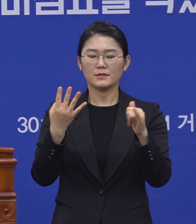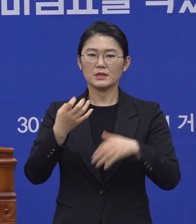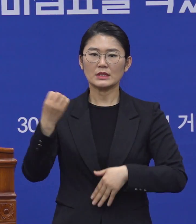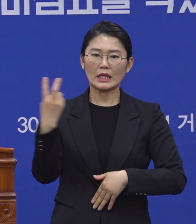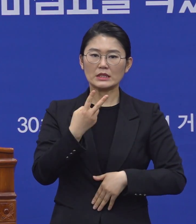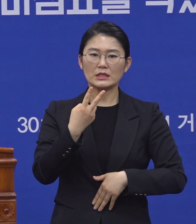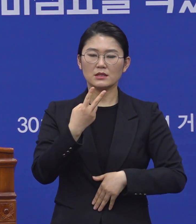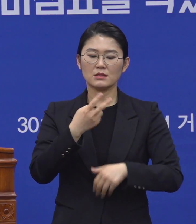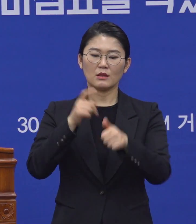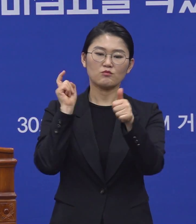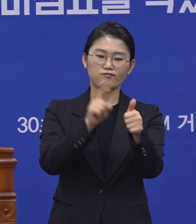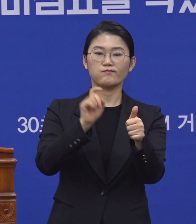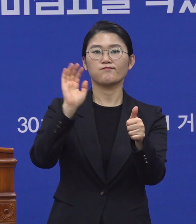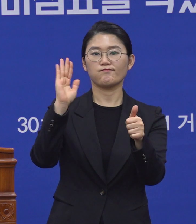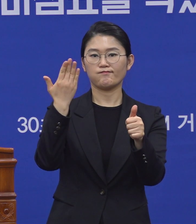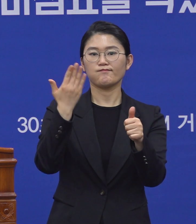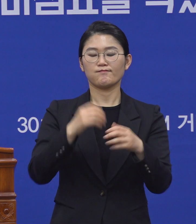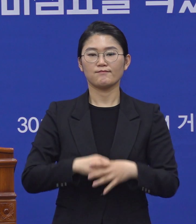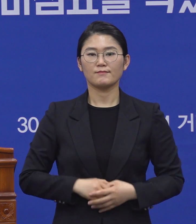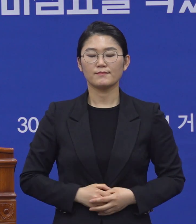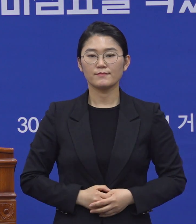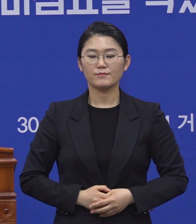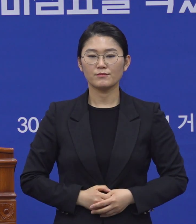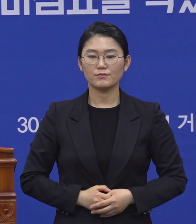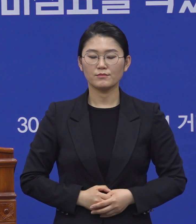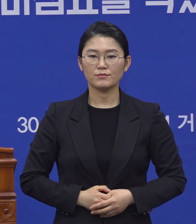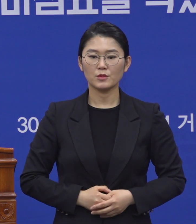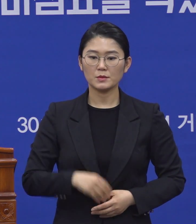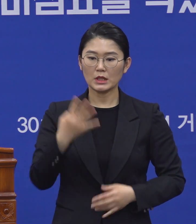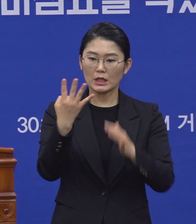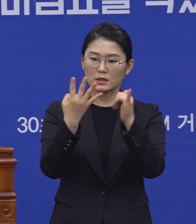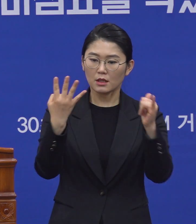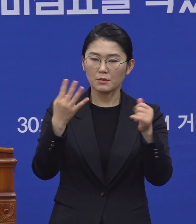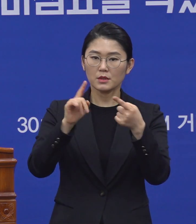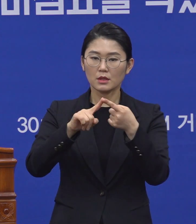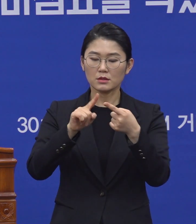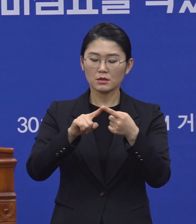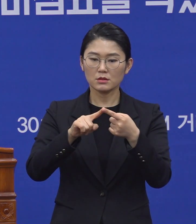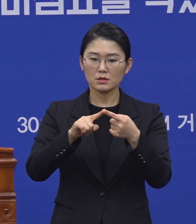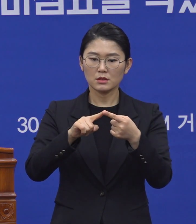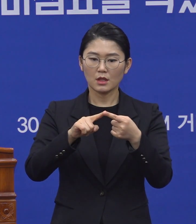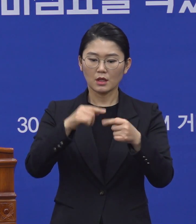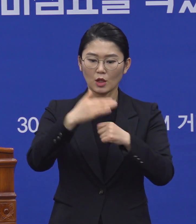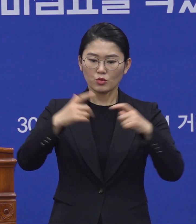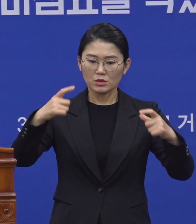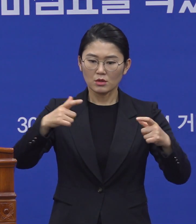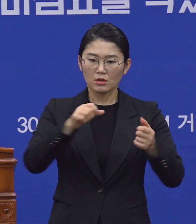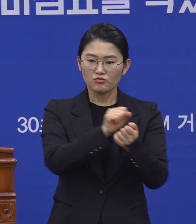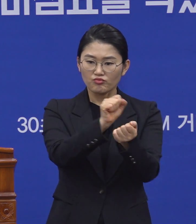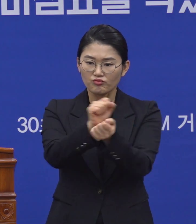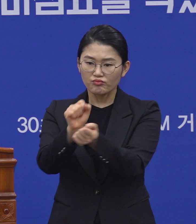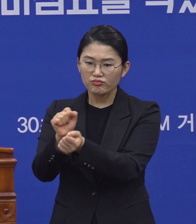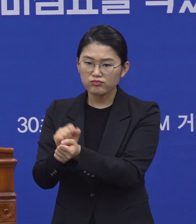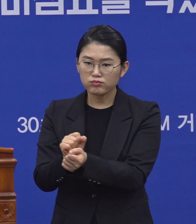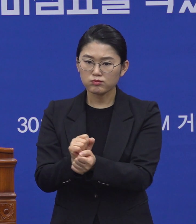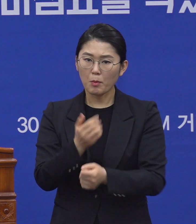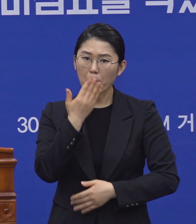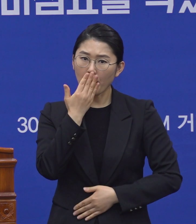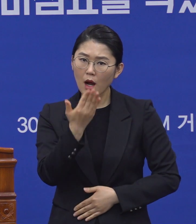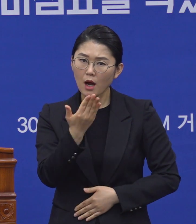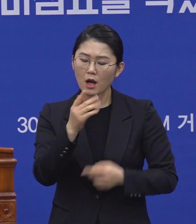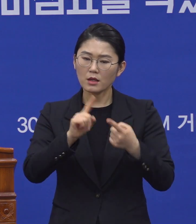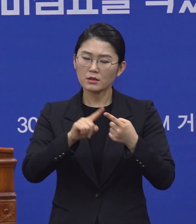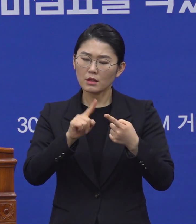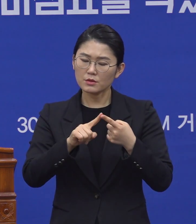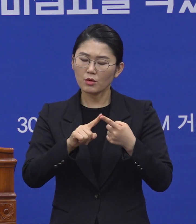양성이 나왔다고 합니다. 그런데 그러면 그분들이 지역사회에 추가 감염으로 갈 거냐가 쟁점이 됐는데